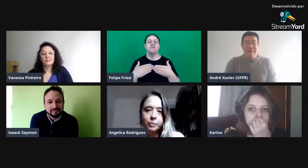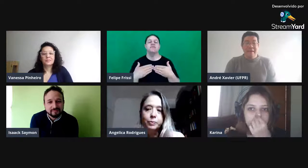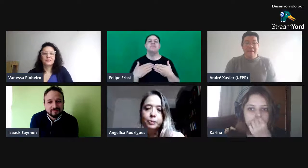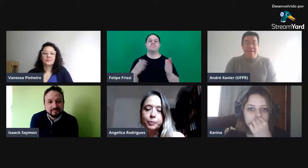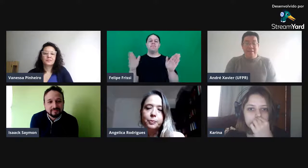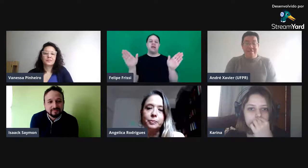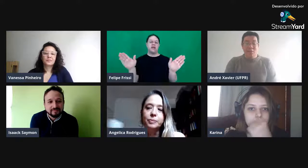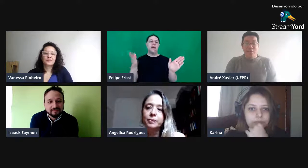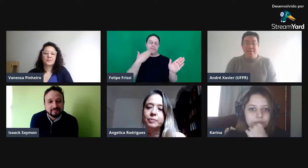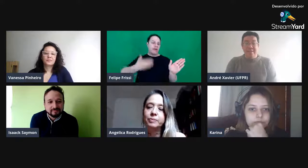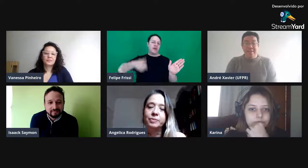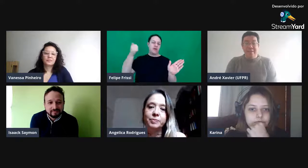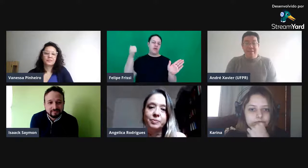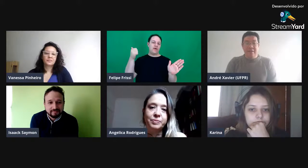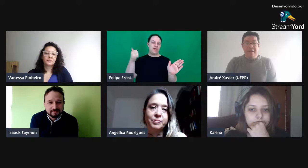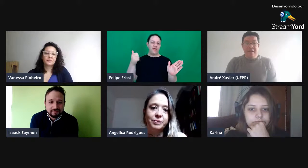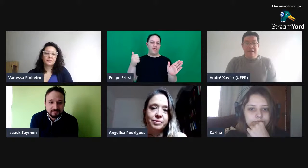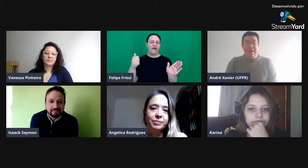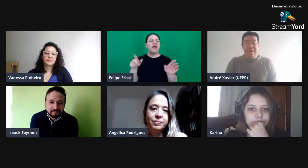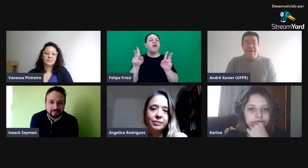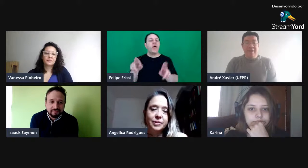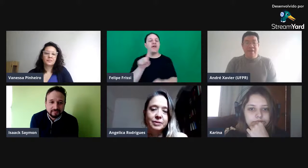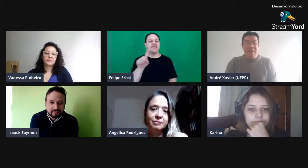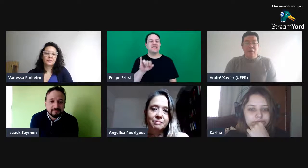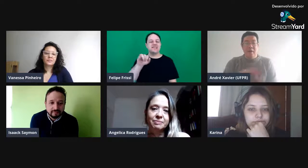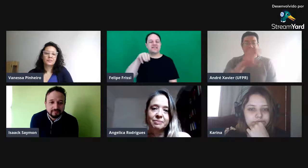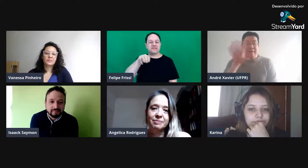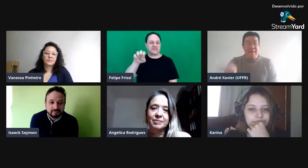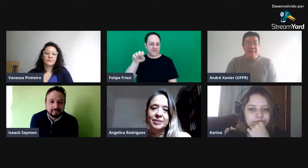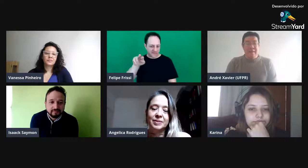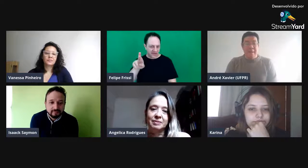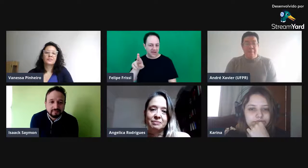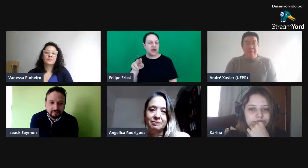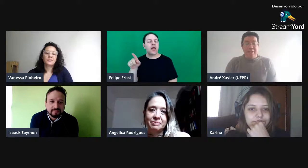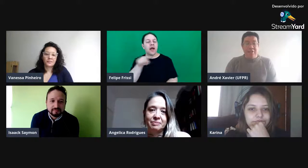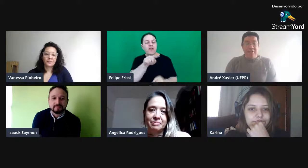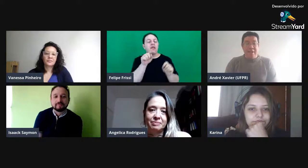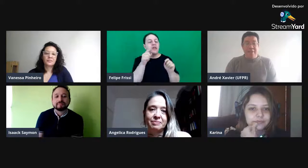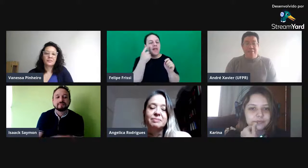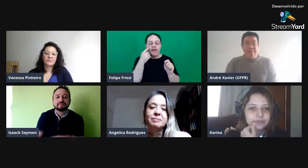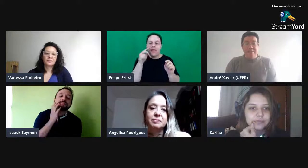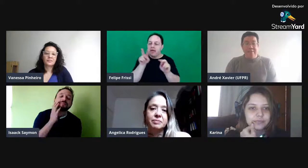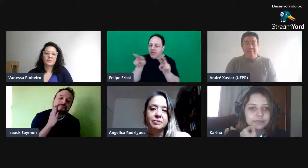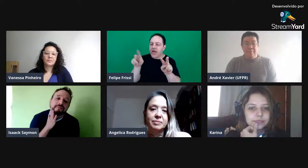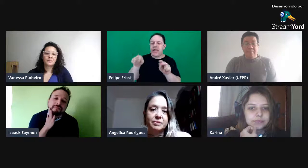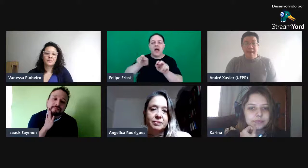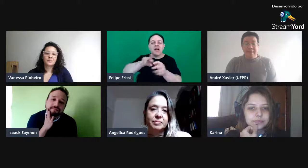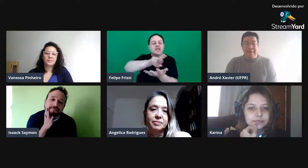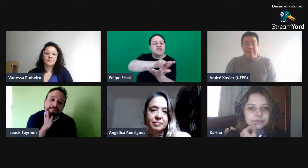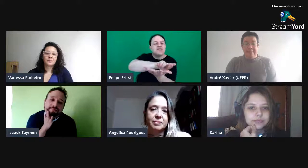né? Assim como o Zimmer, ele olhe para diferentes marcas